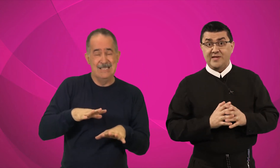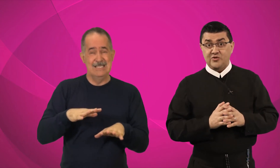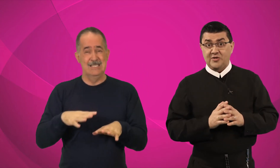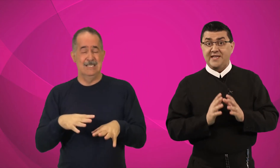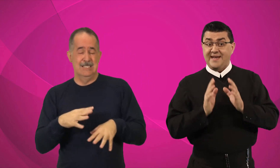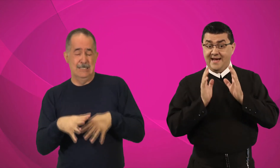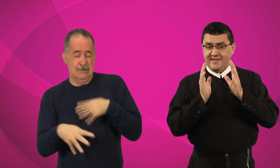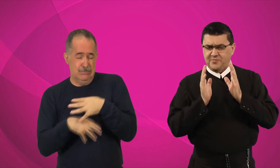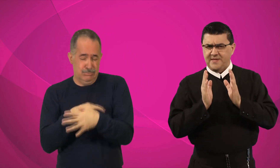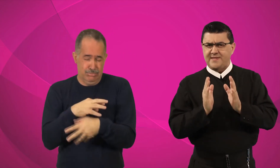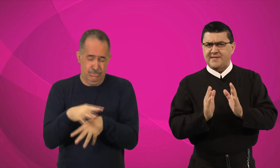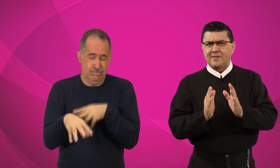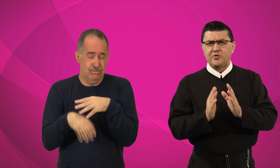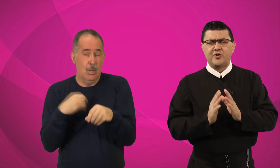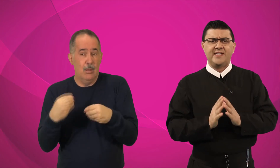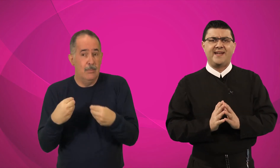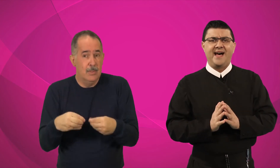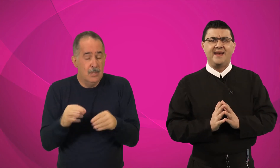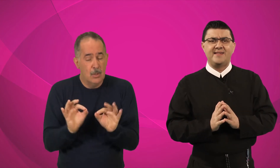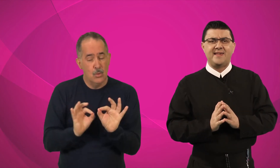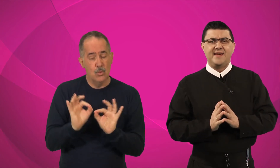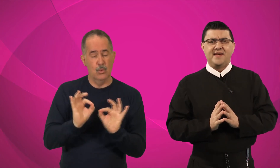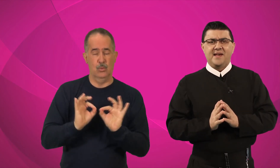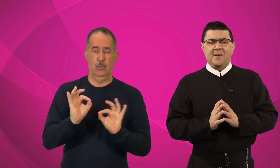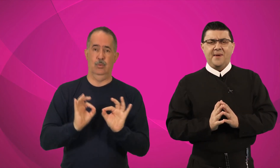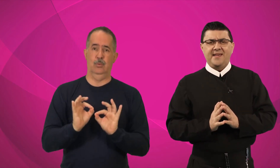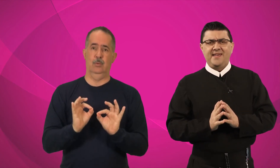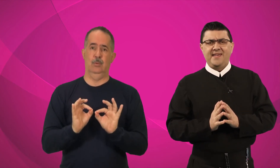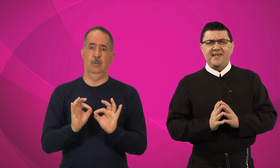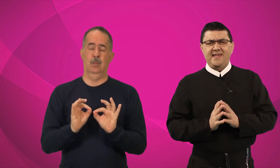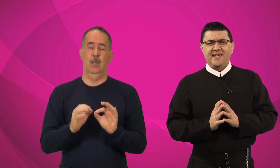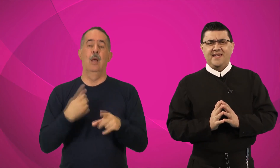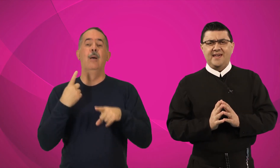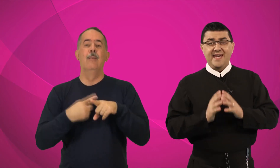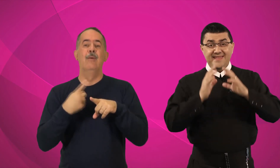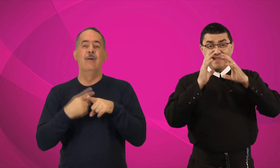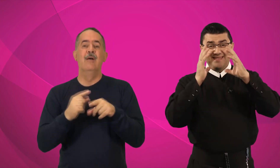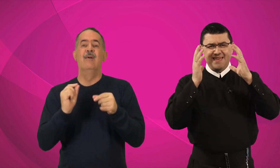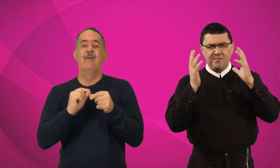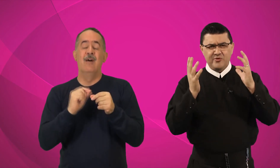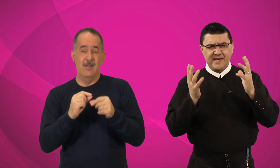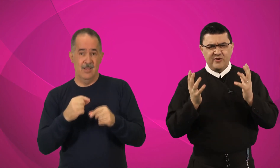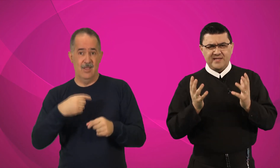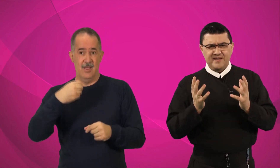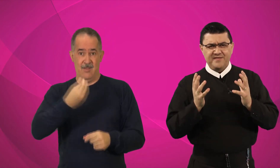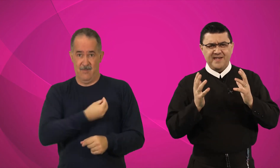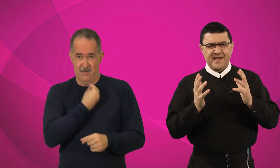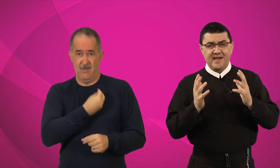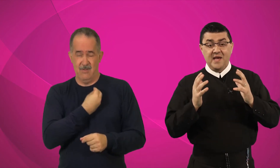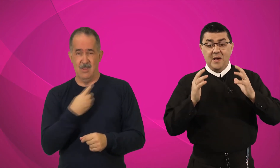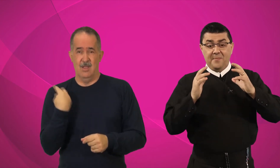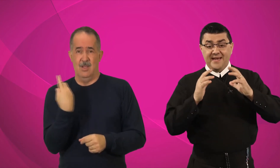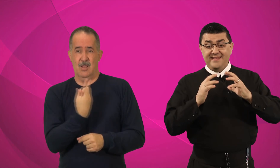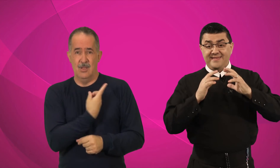desordenadas, precisamos ordená-las, para que retratemos em nossa vida, para que